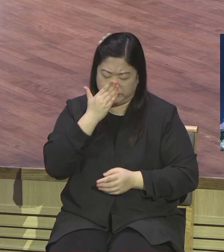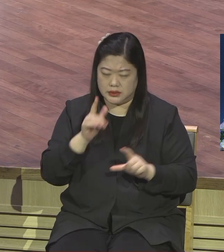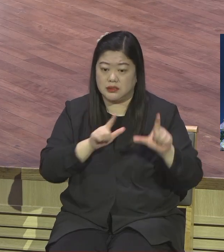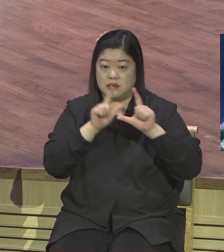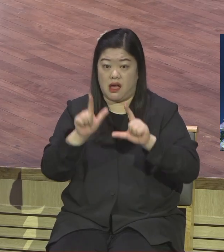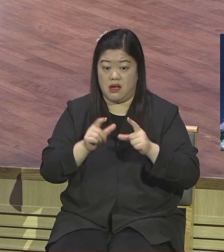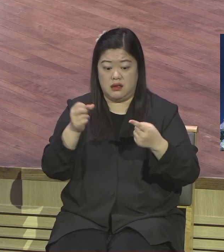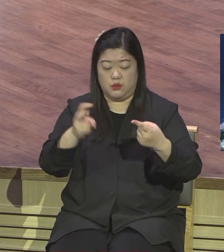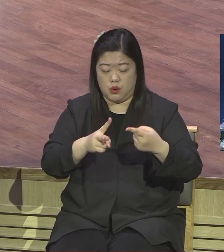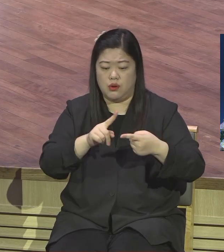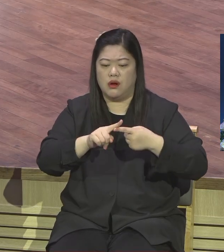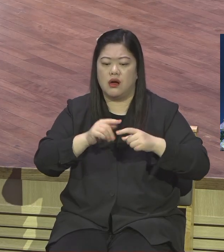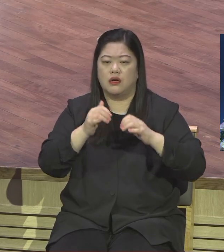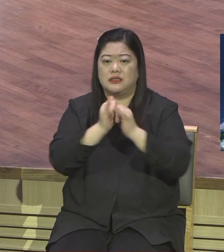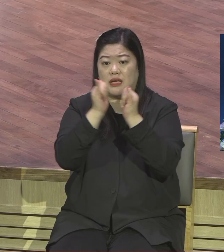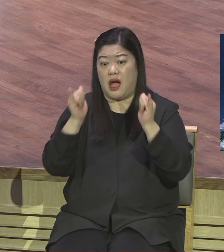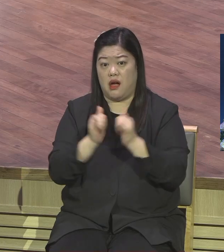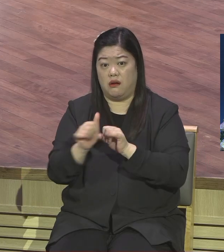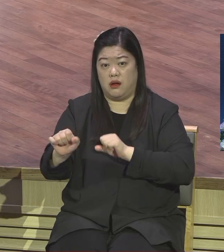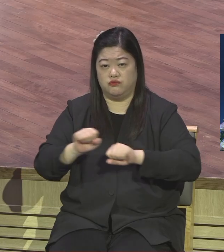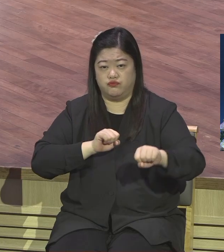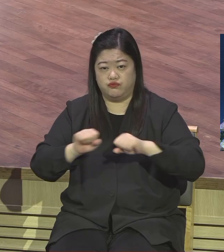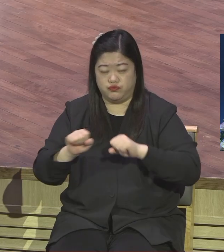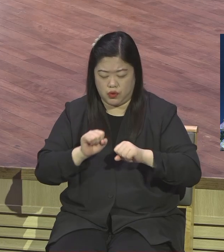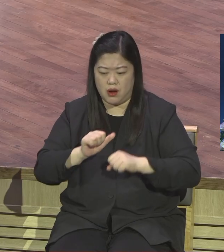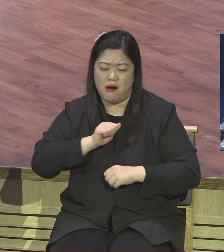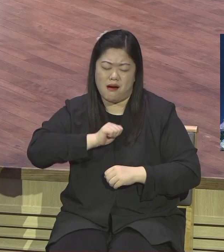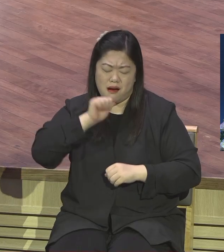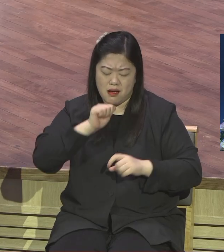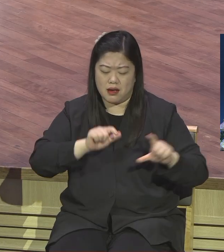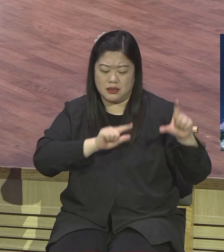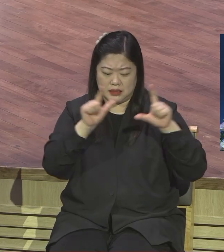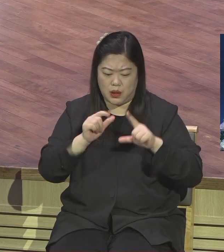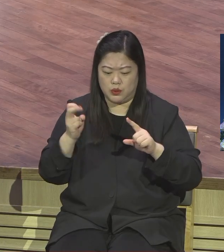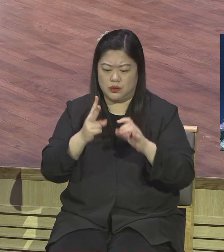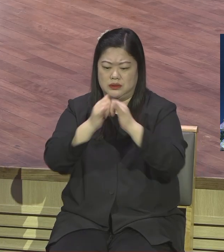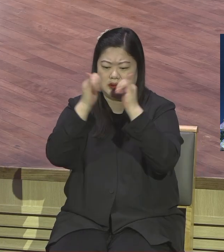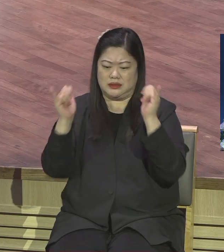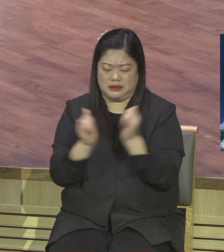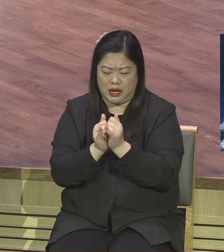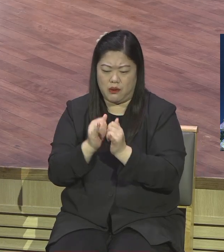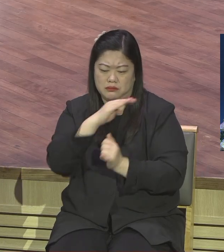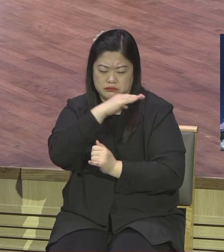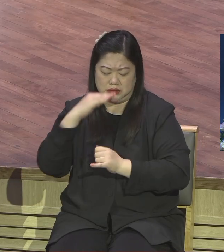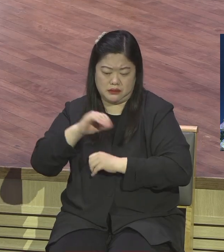청빈 가난하게 살고 사회 운동하는 것이 나쁜 거 아니에요